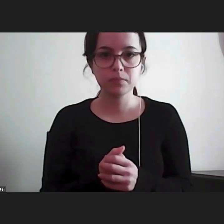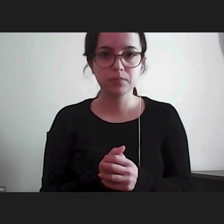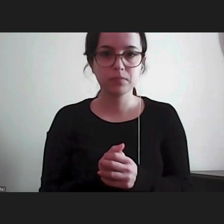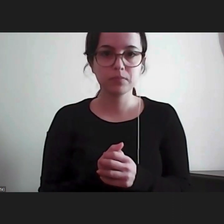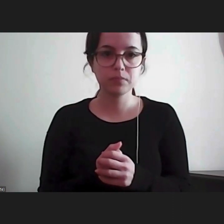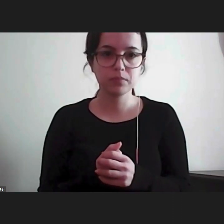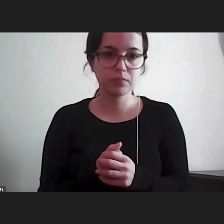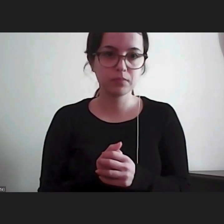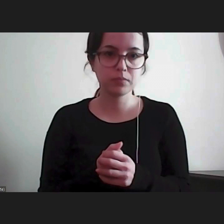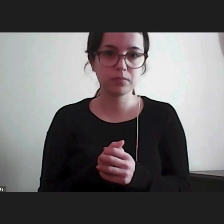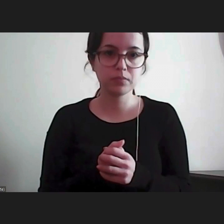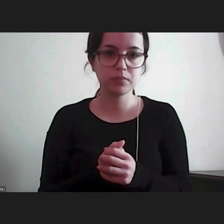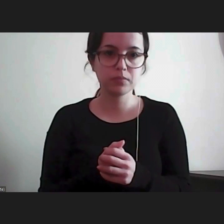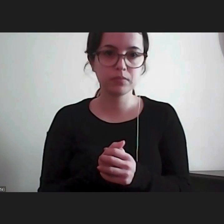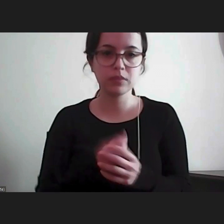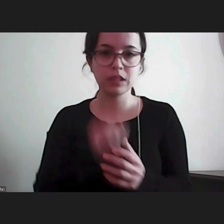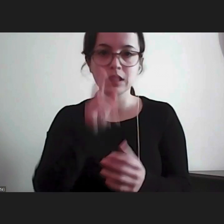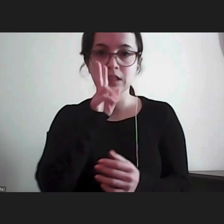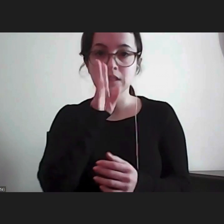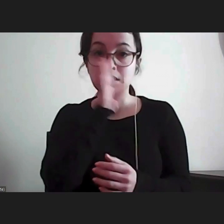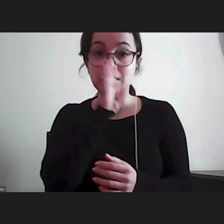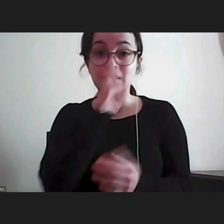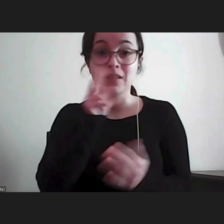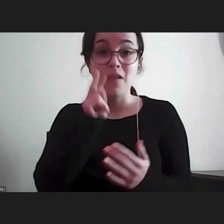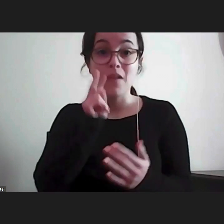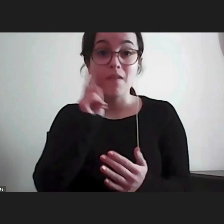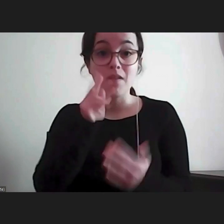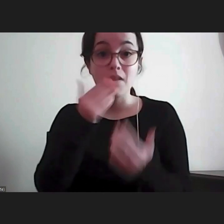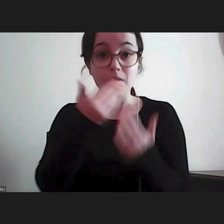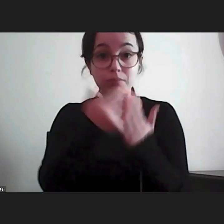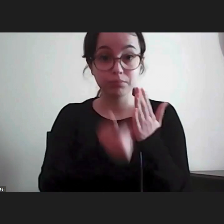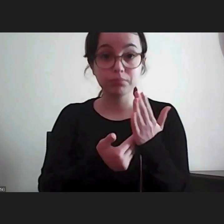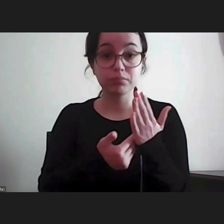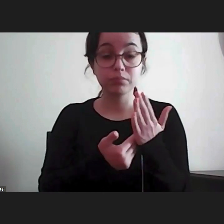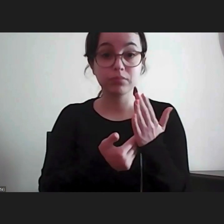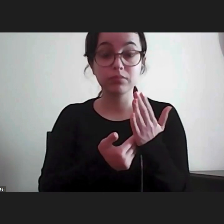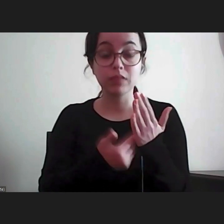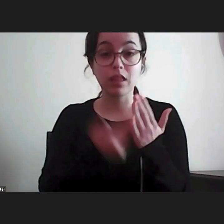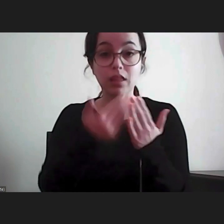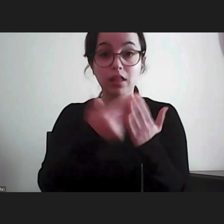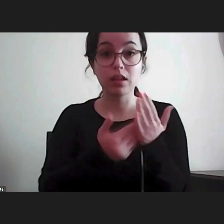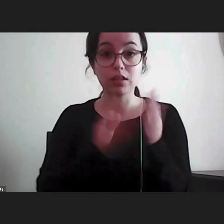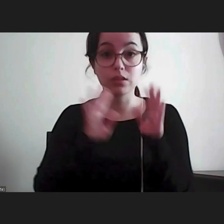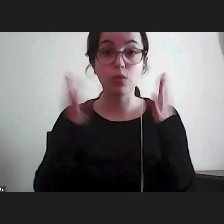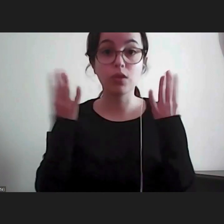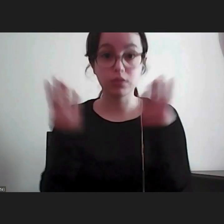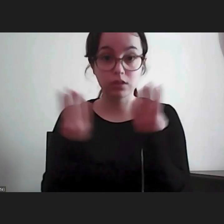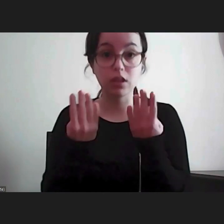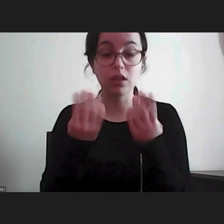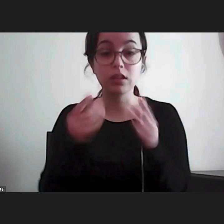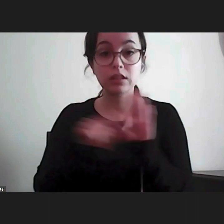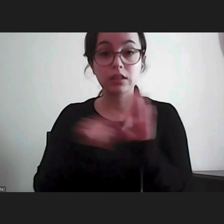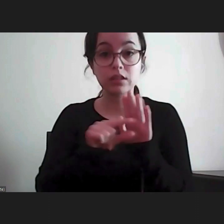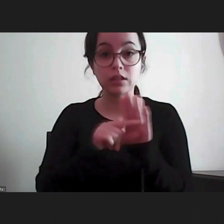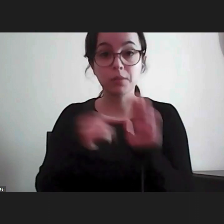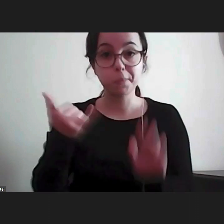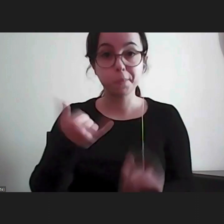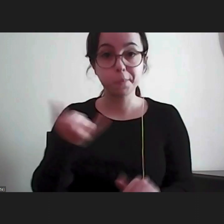se olharmos para a declaração universal não é no artigo segundo